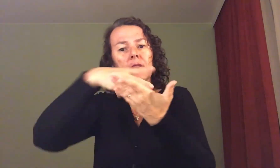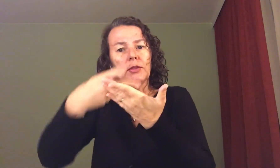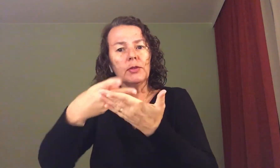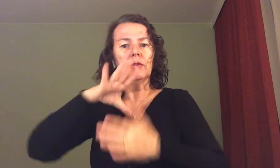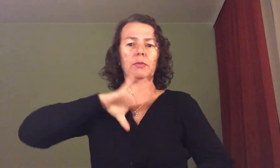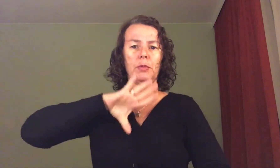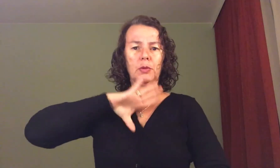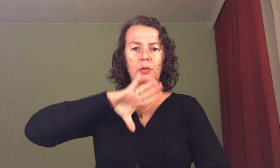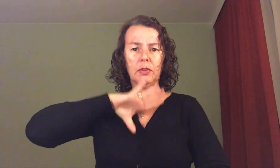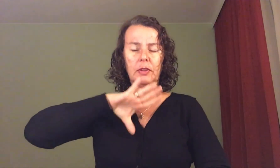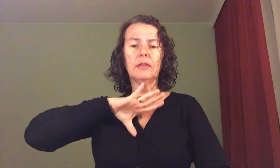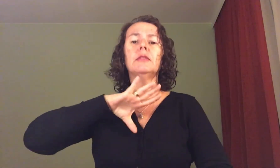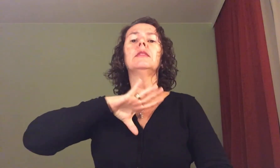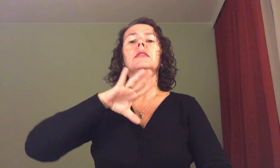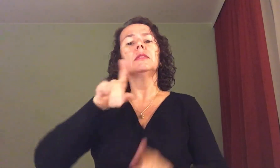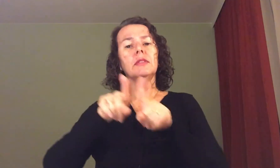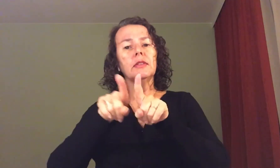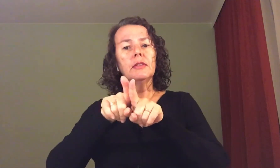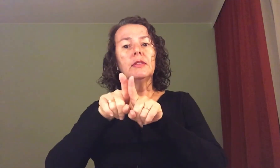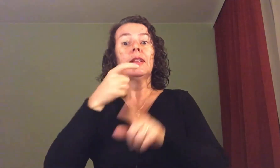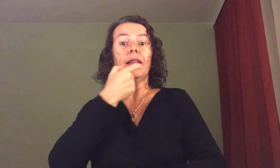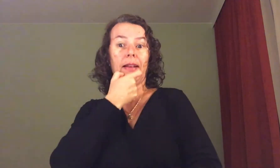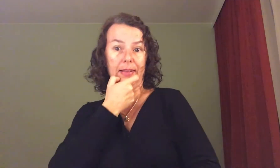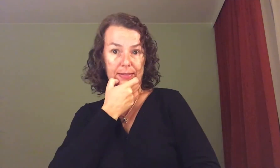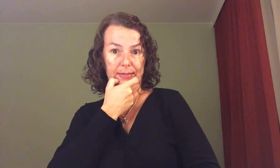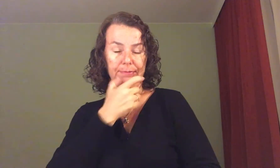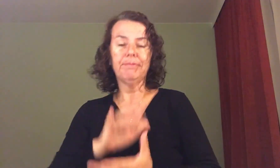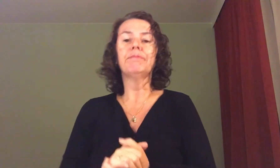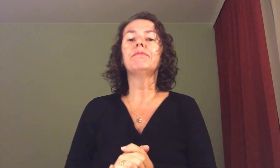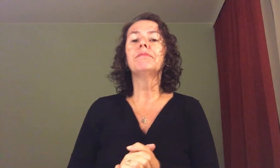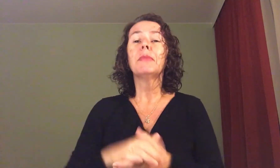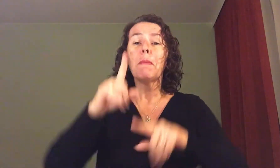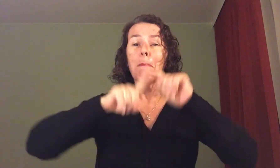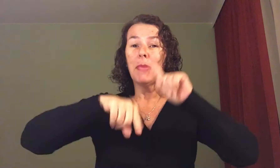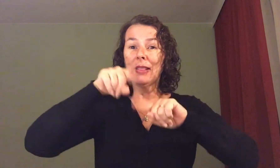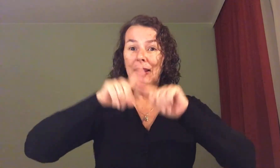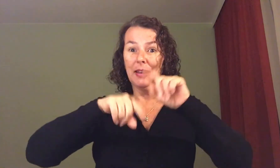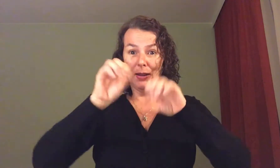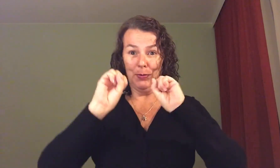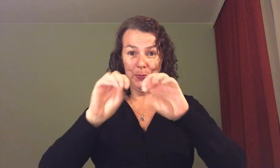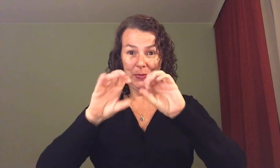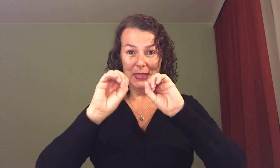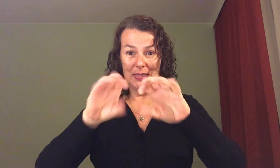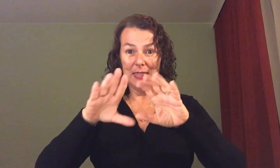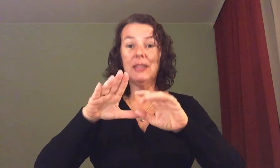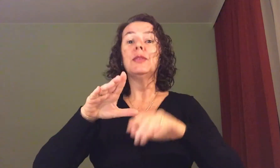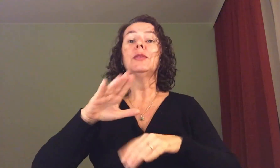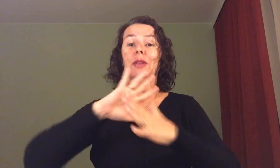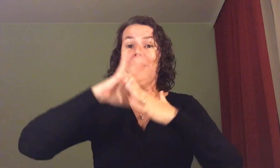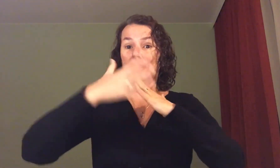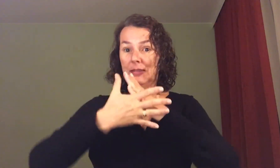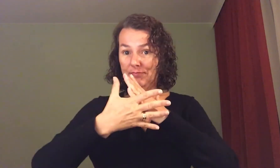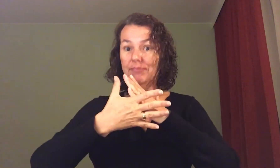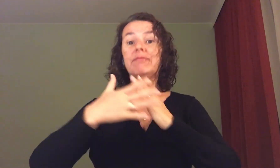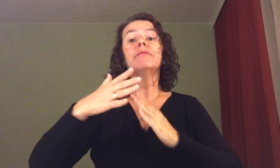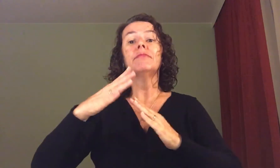O material para o ensino de Libras envolveu produções em Libras para o uso no ensino de